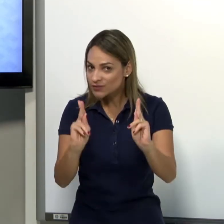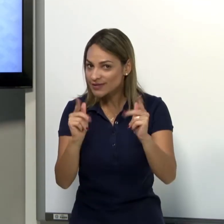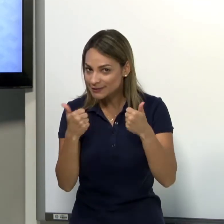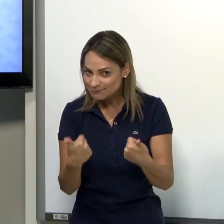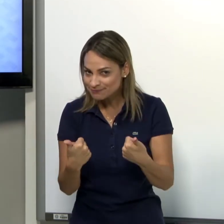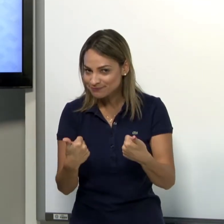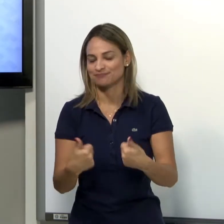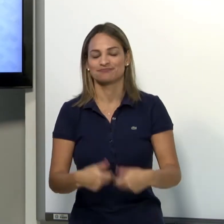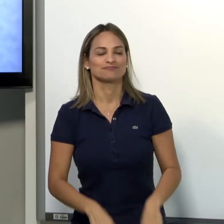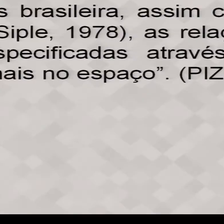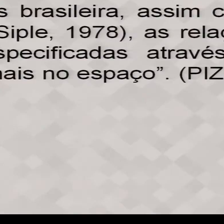tudo bem?